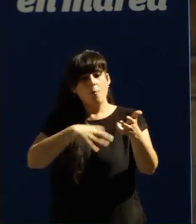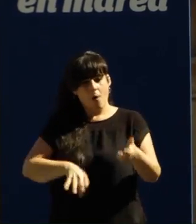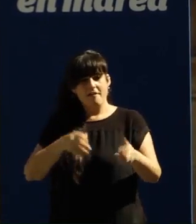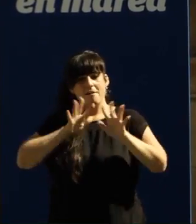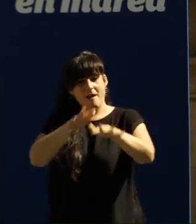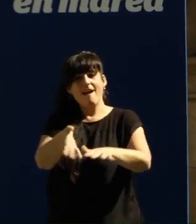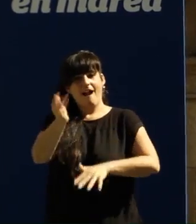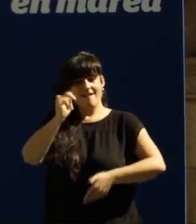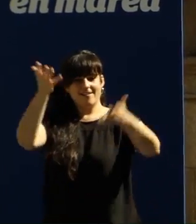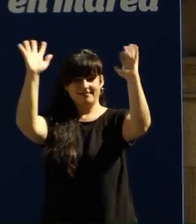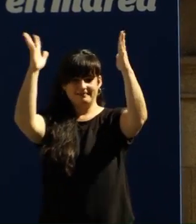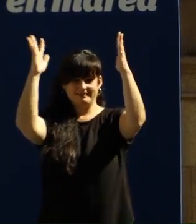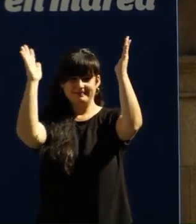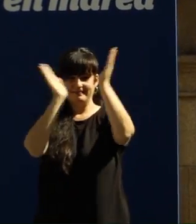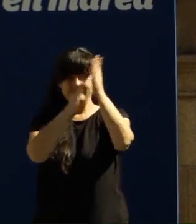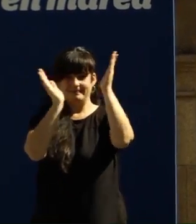marea